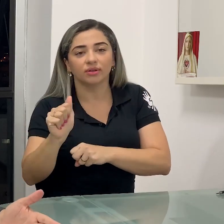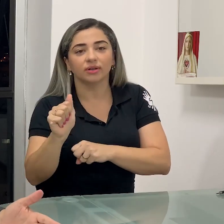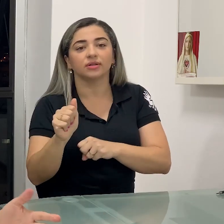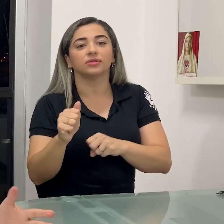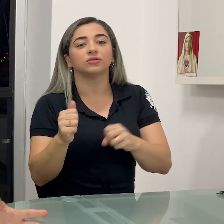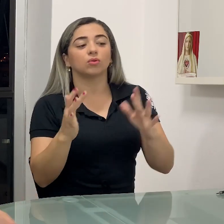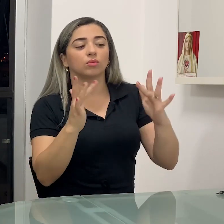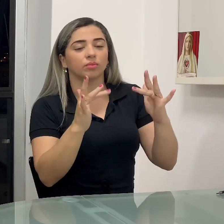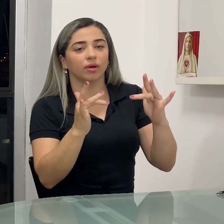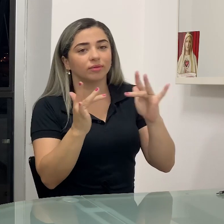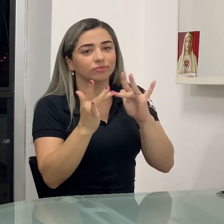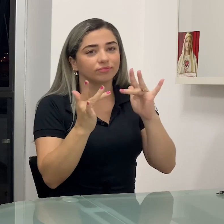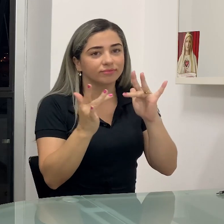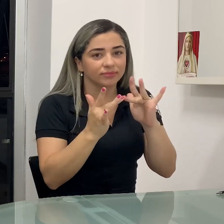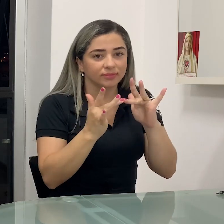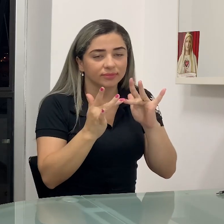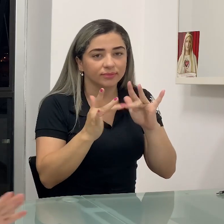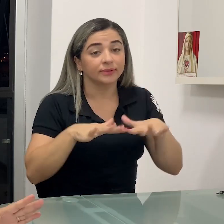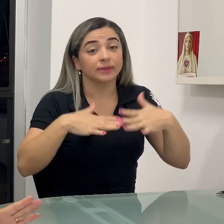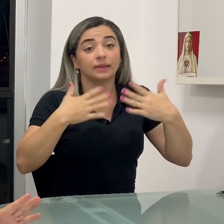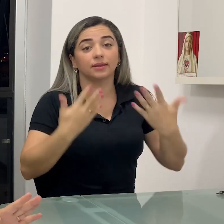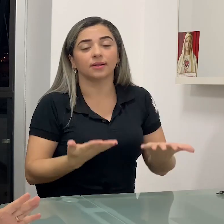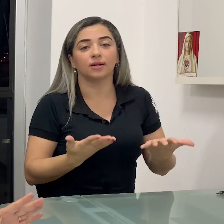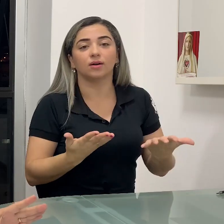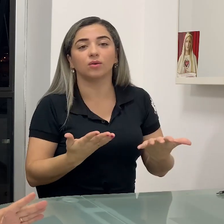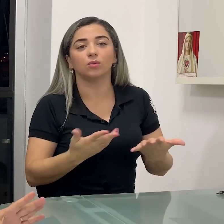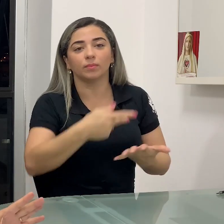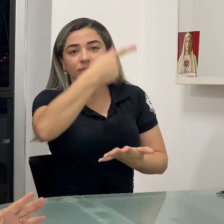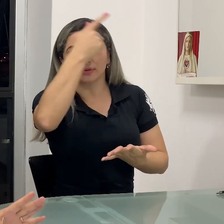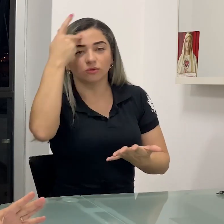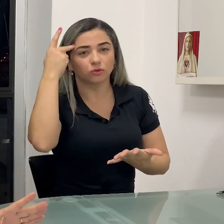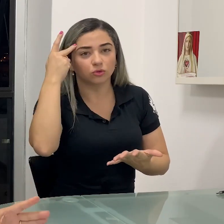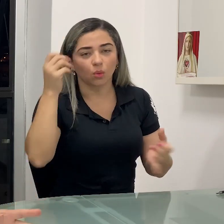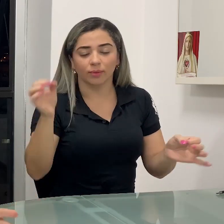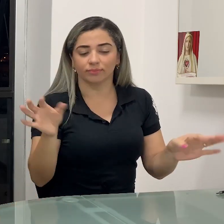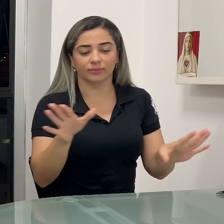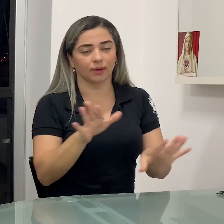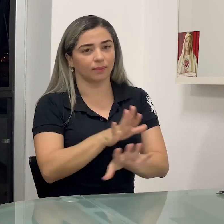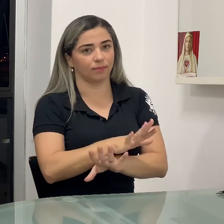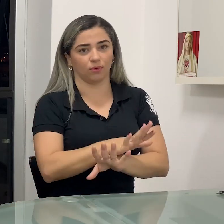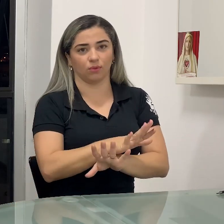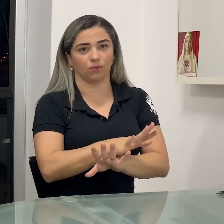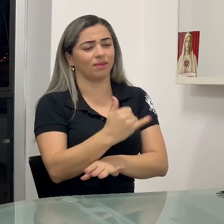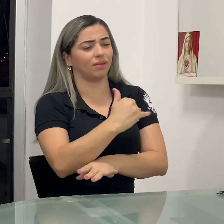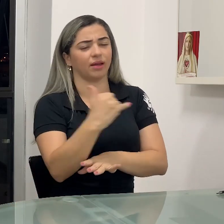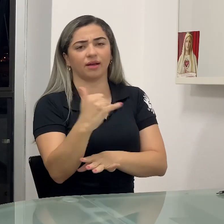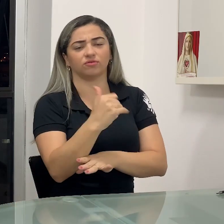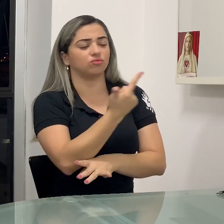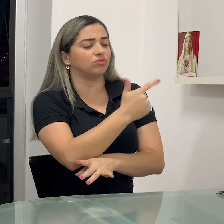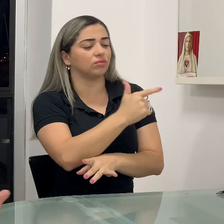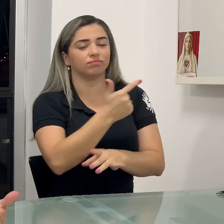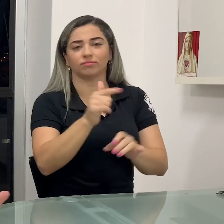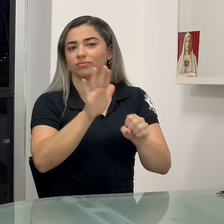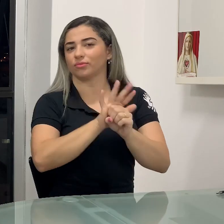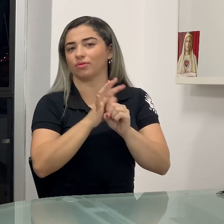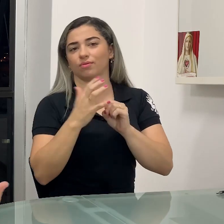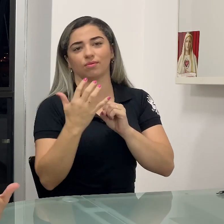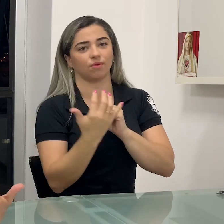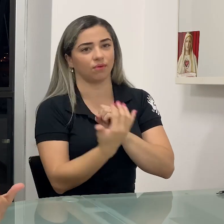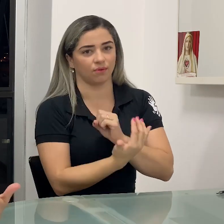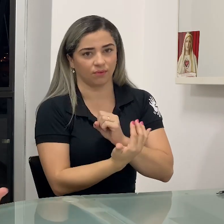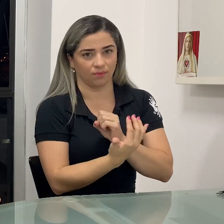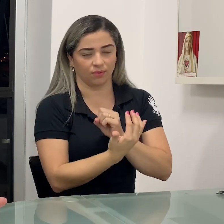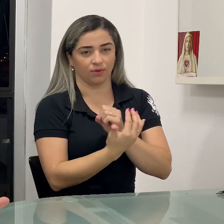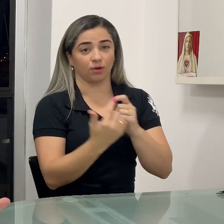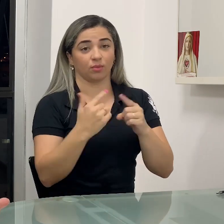Então nesse caso, este paciente tem o caso encerrado. Ou seja, ele já não tem mais a fase